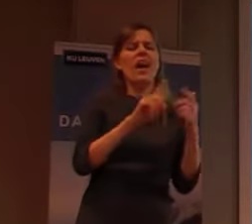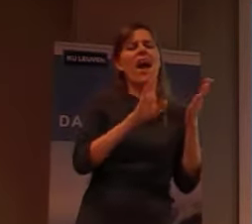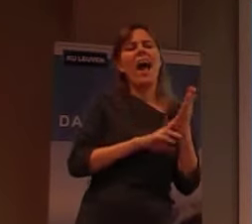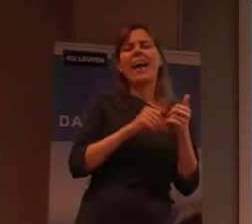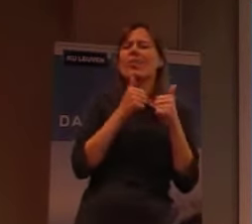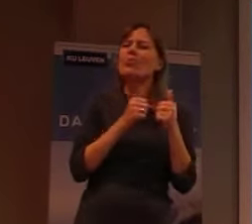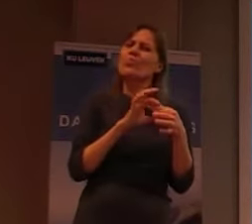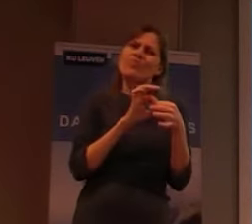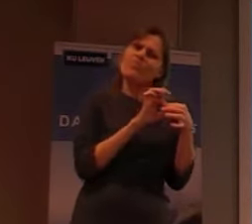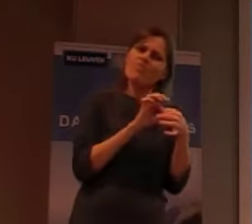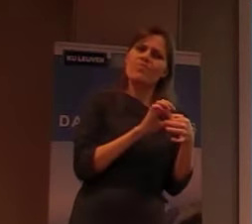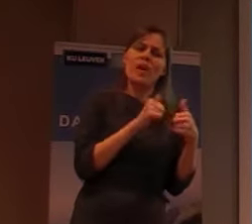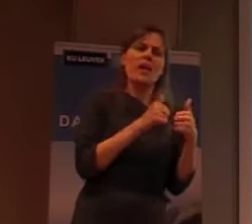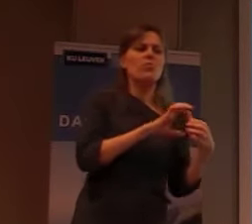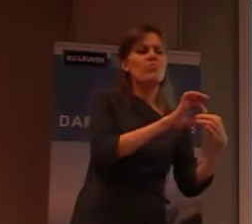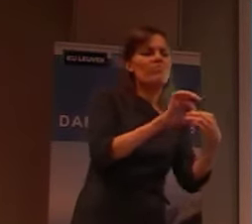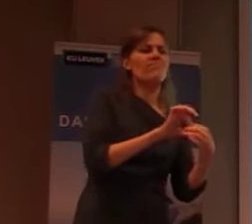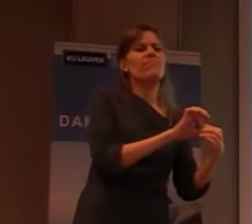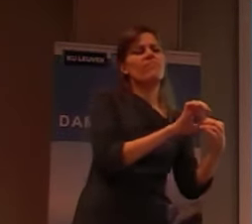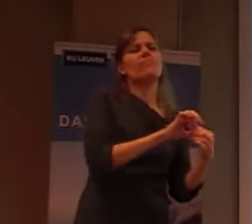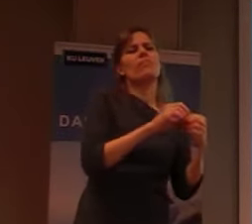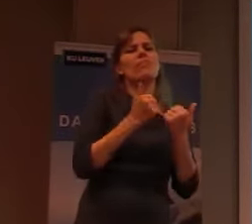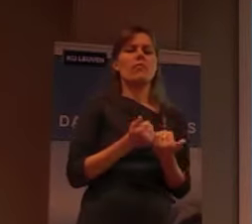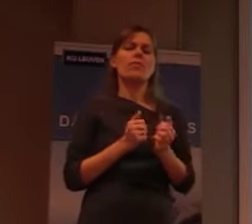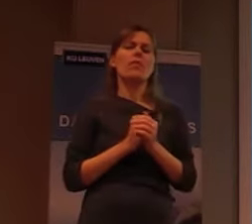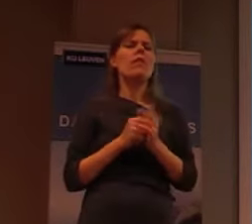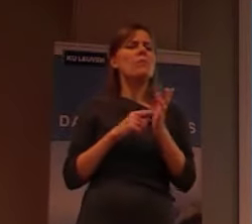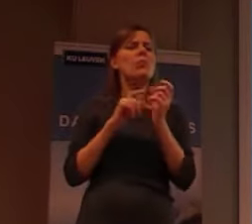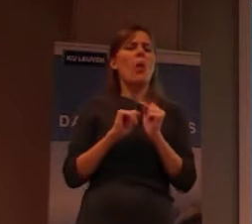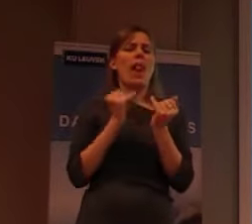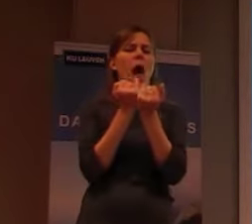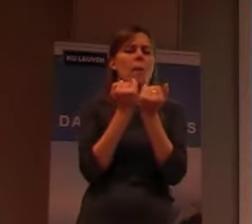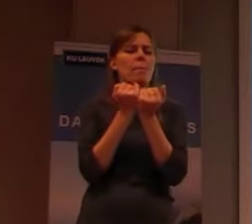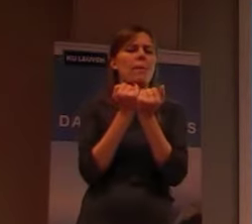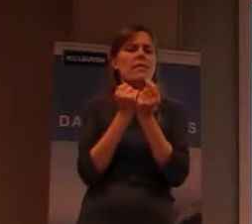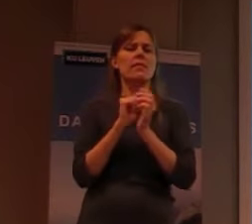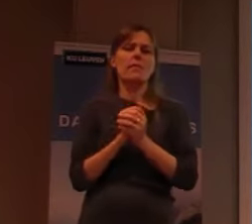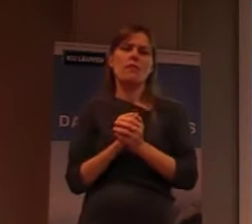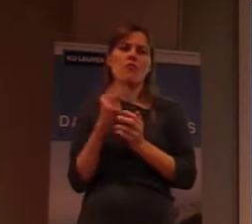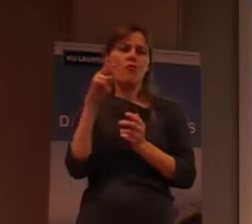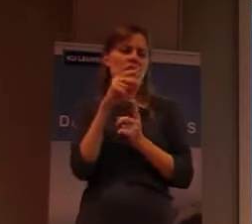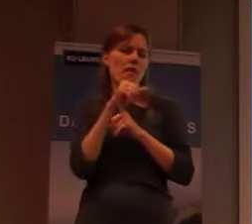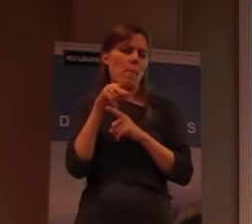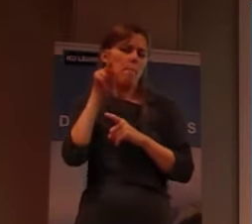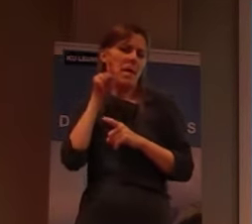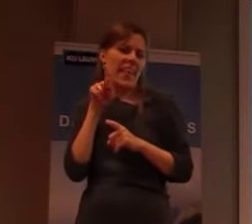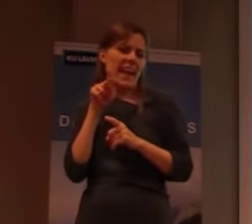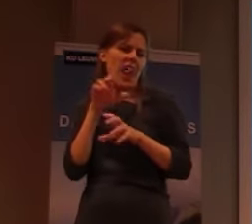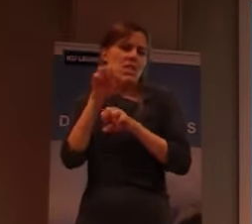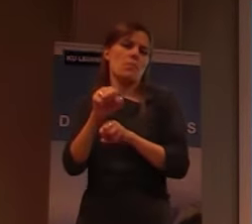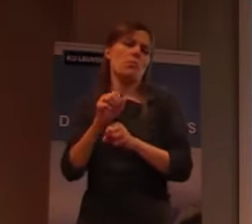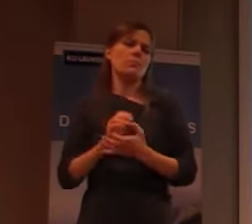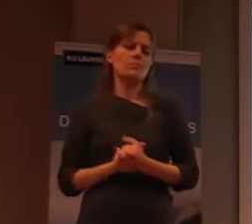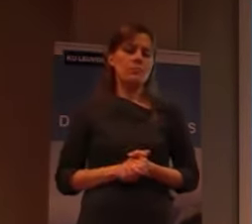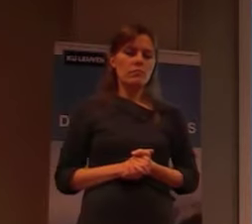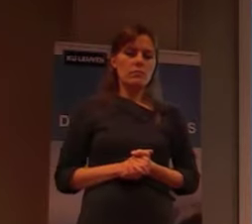nauw met die mensen, dat dat toch wel, een beetje, bijgesteld moet worden. Carrie English, aan de andere kant, die schrijft,